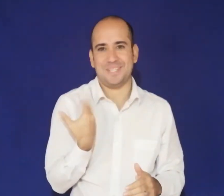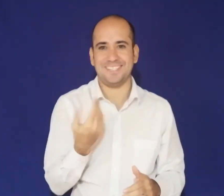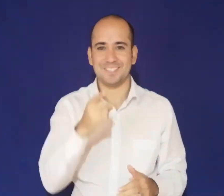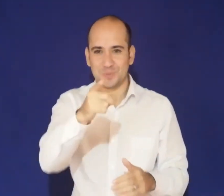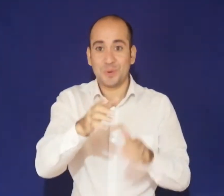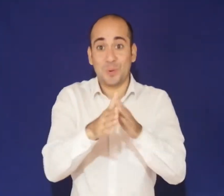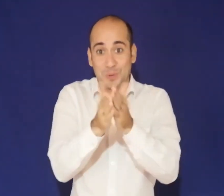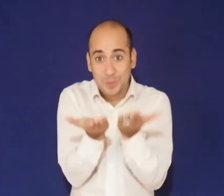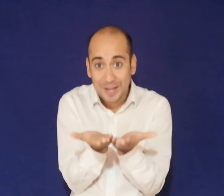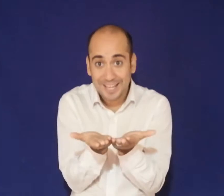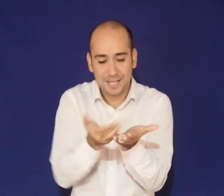y lo mangués.